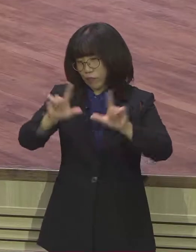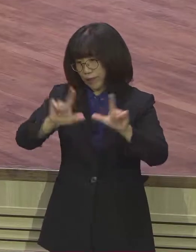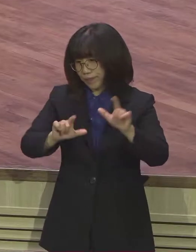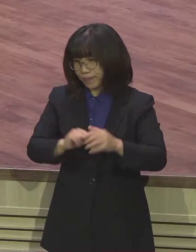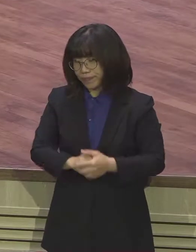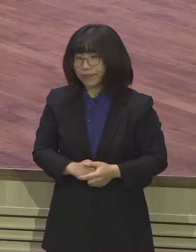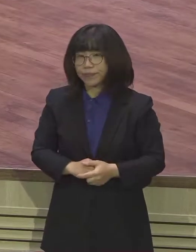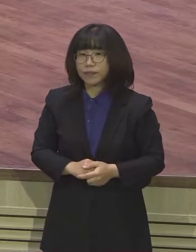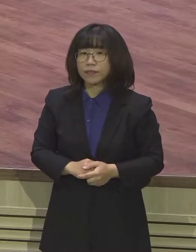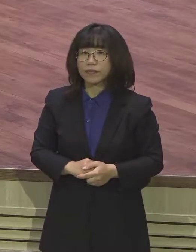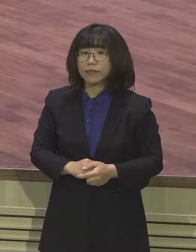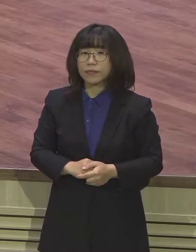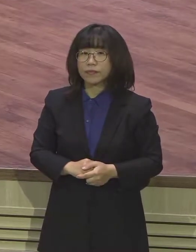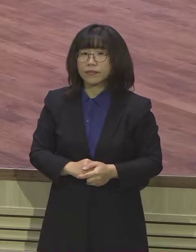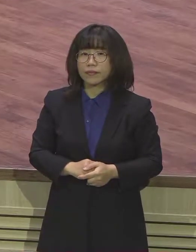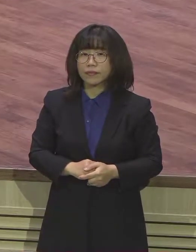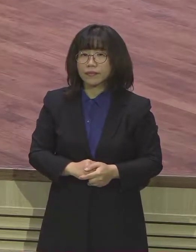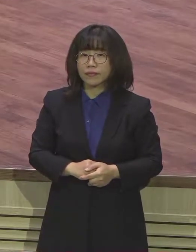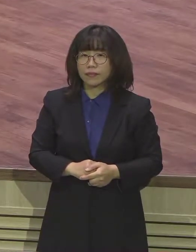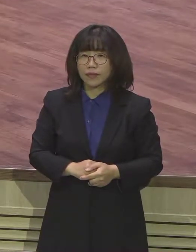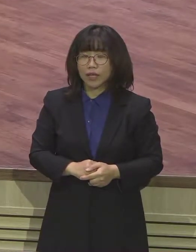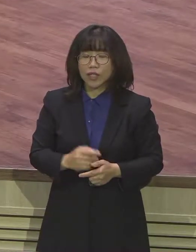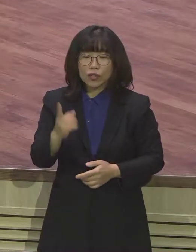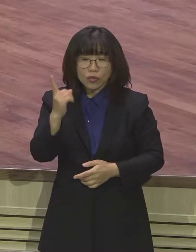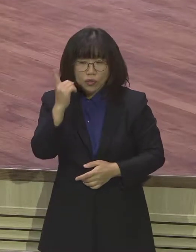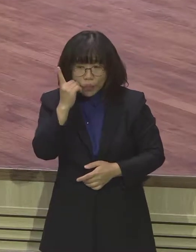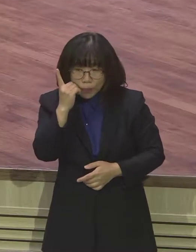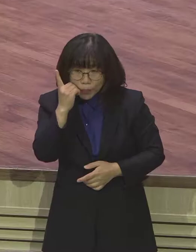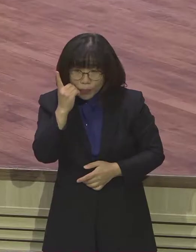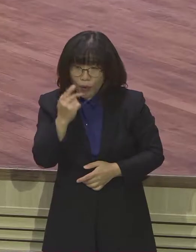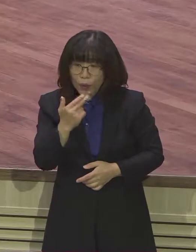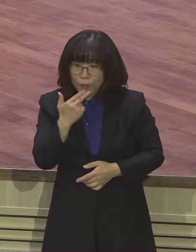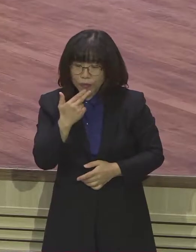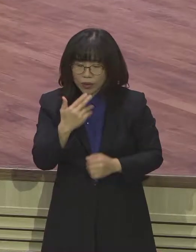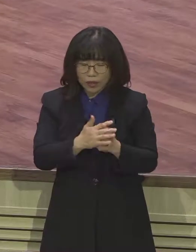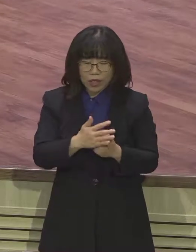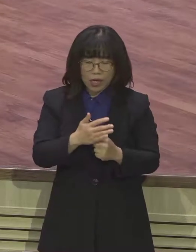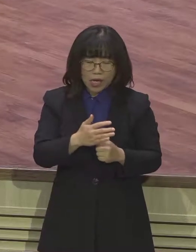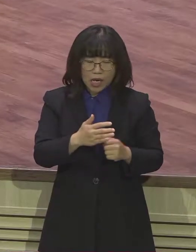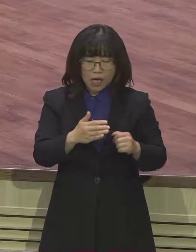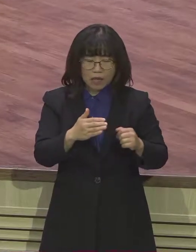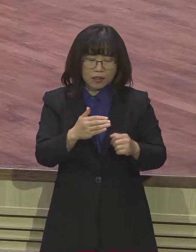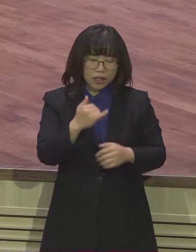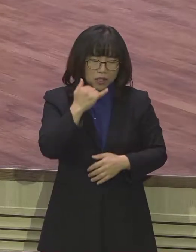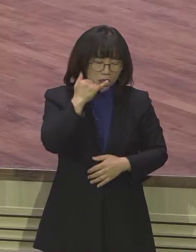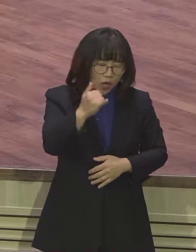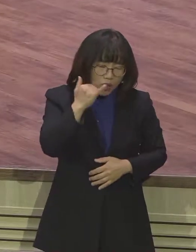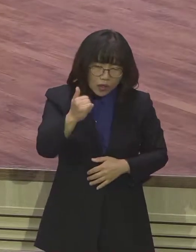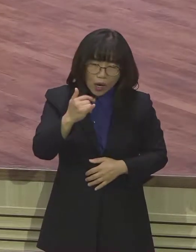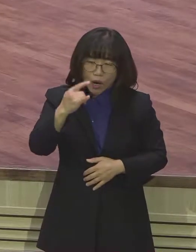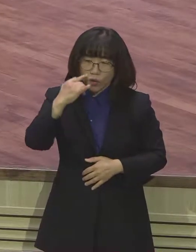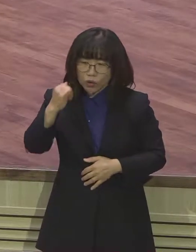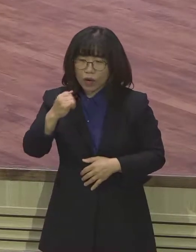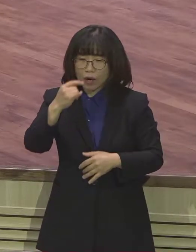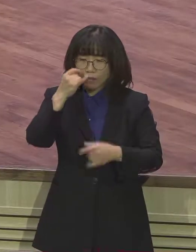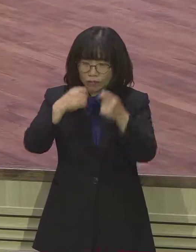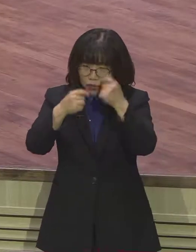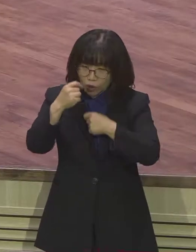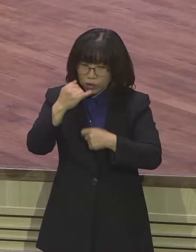교대역 공중전화에 사람들이 다 매달려 있는 거예요. 막 엉엉 울면서 엄마한테 전화하는 친구들도 있고 제가 밖을 나가보니까 아주